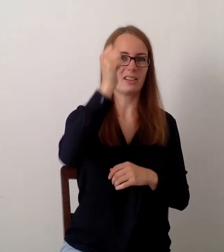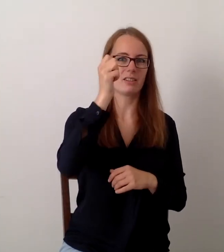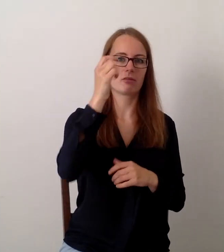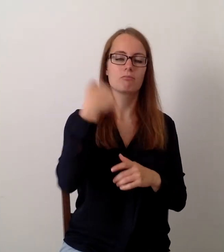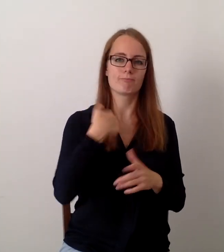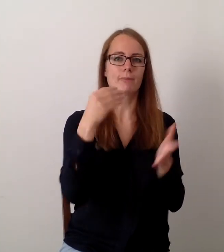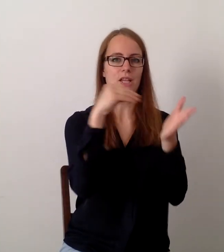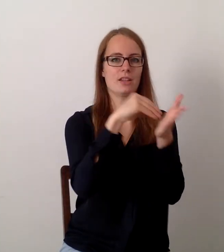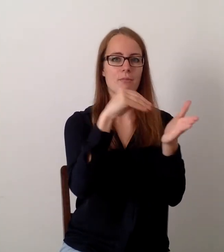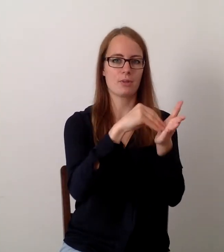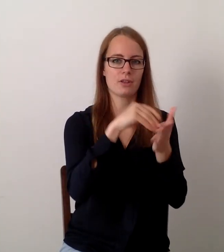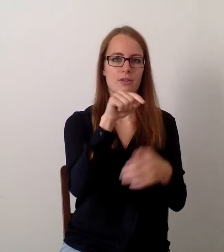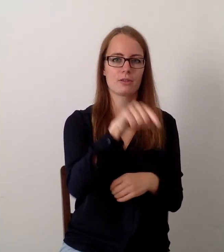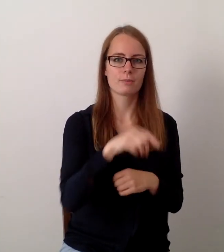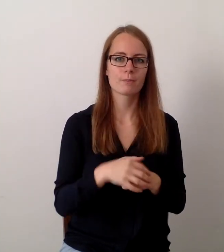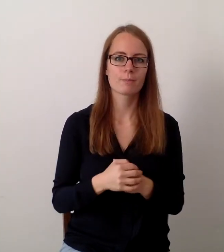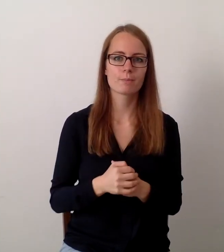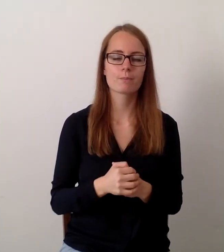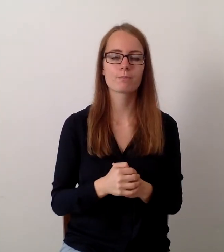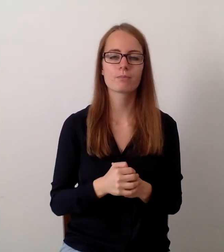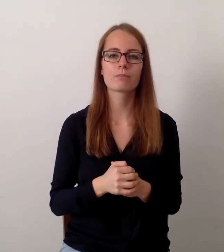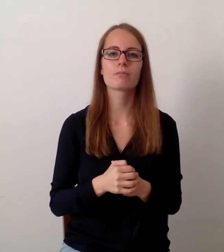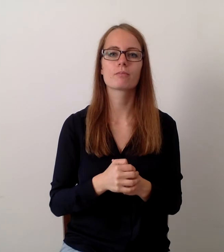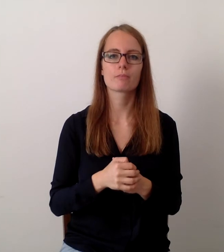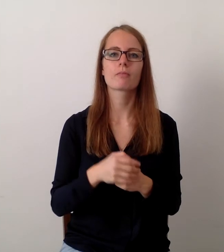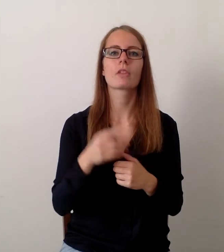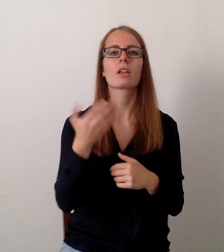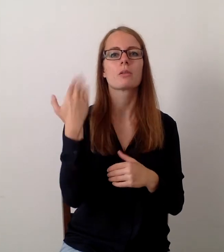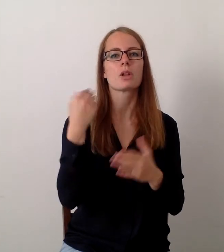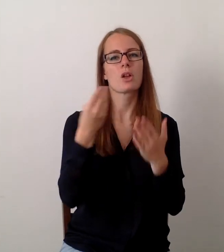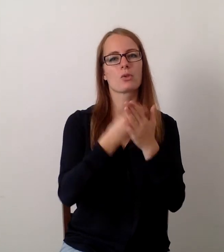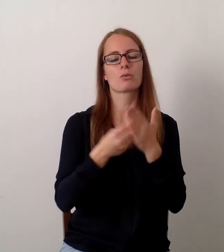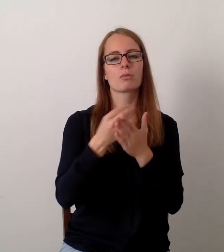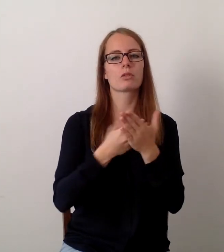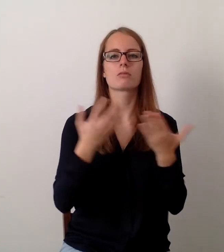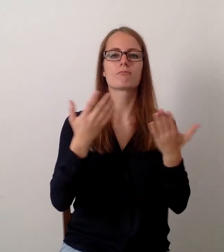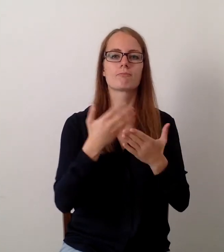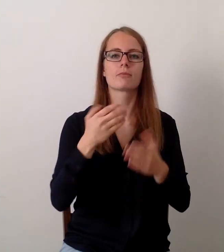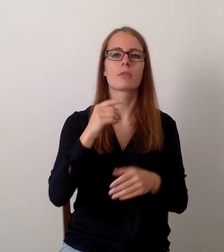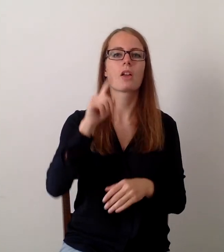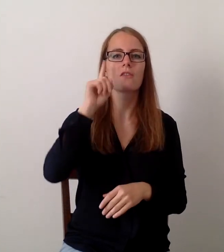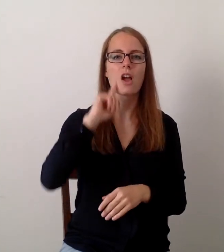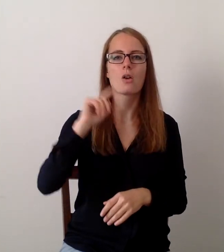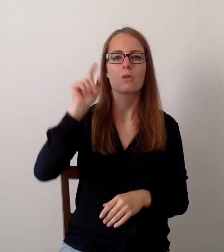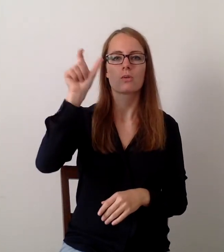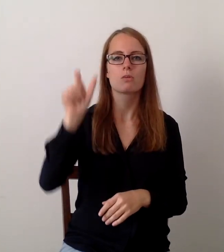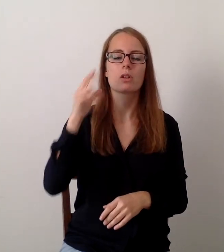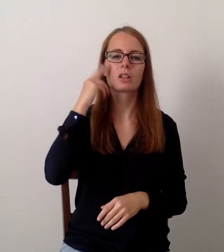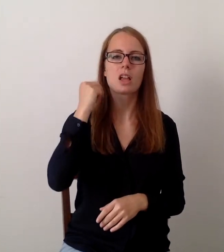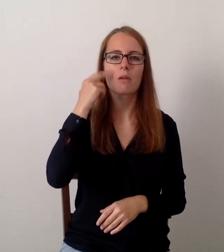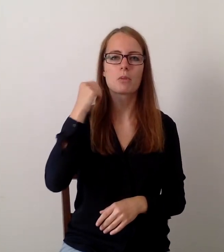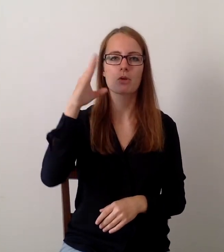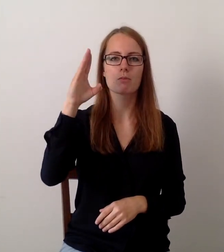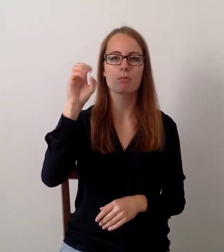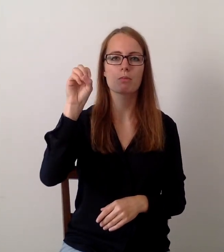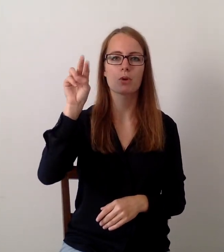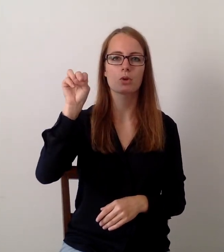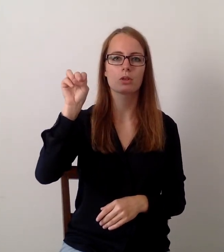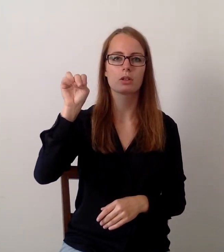So habe ich eine Ausbildung befolgt von Bonnie Bergen, die nach dem Vietnamkrieg